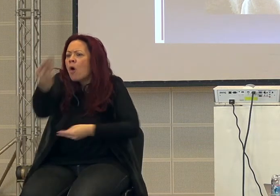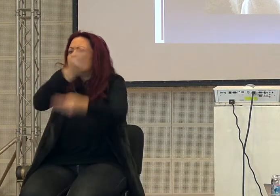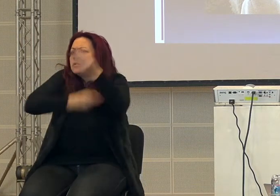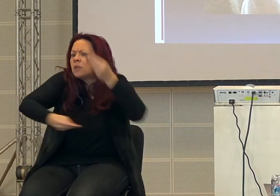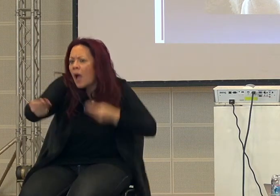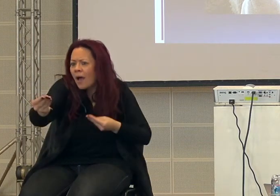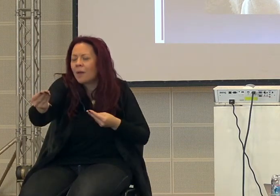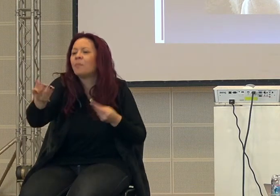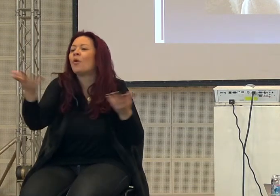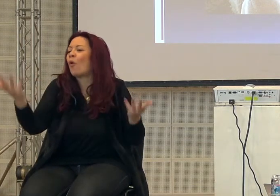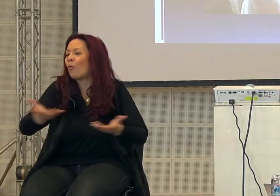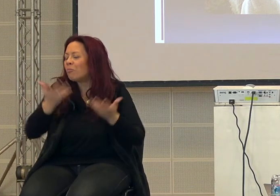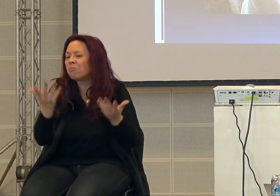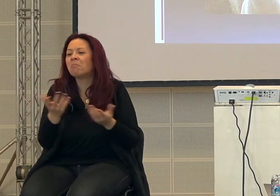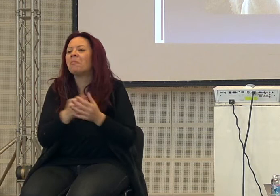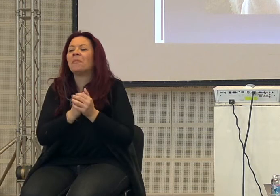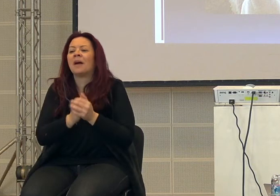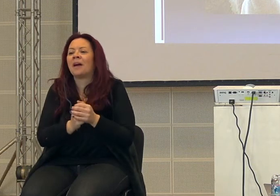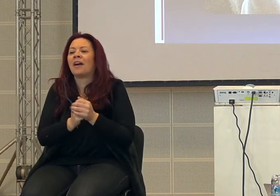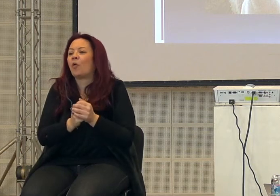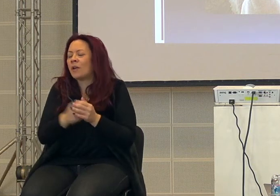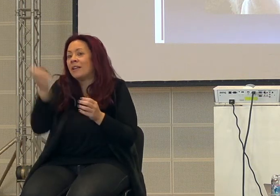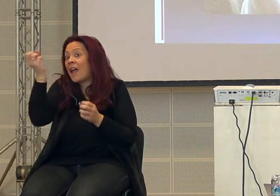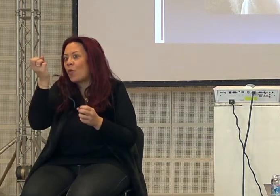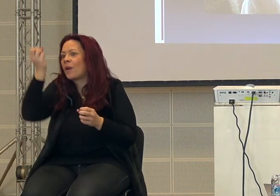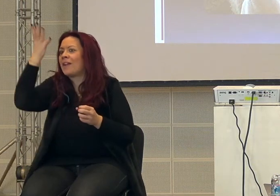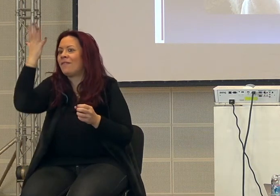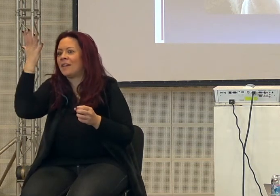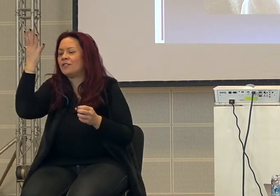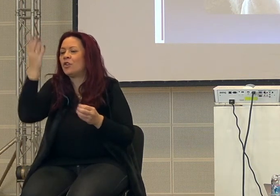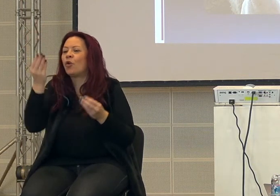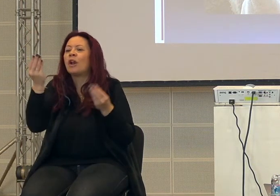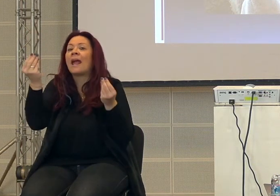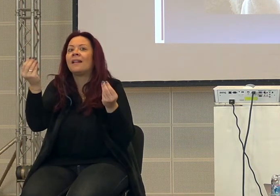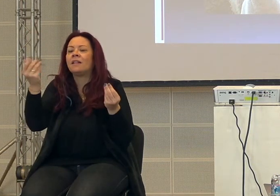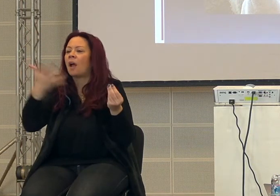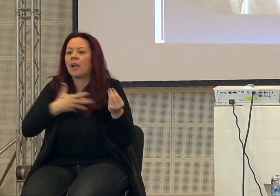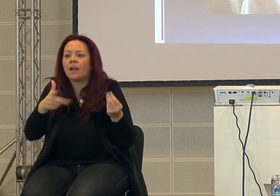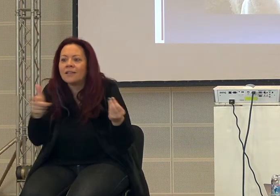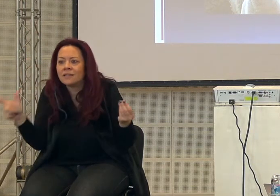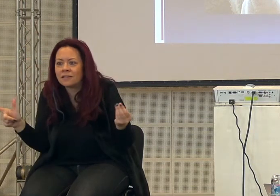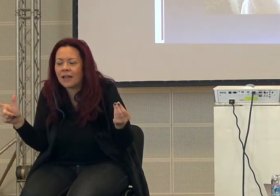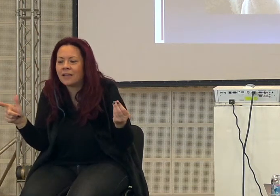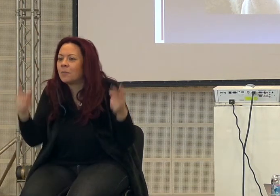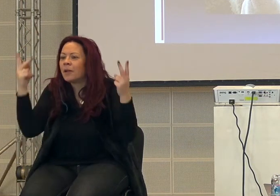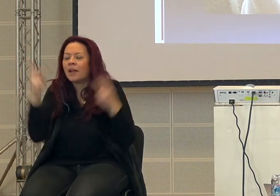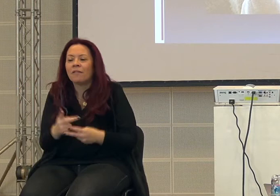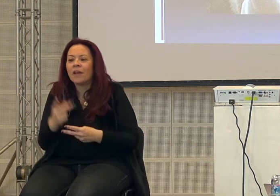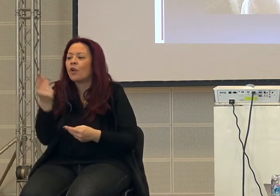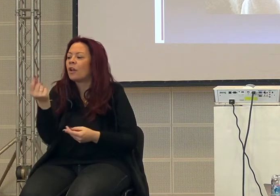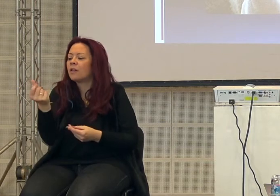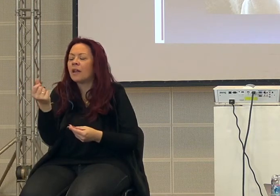le cose. Quindi è una di quelle invenzioni di entità inesistenti, perché poi il denaro è solo